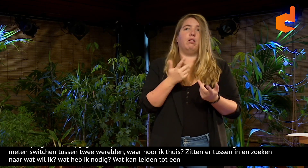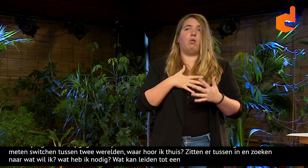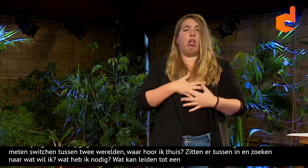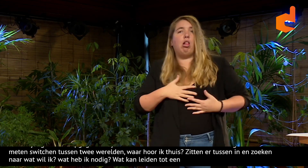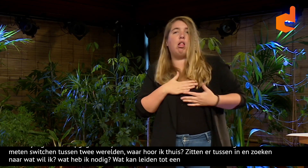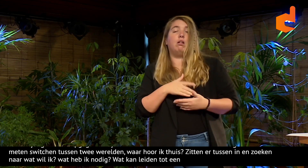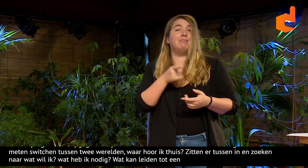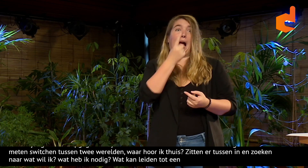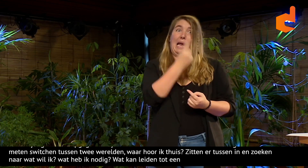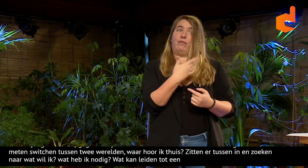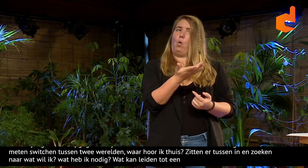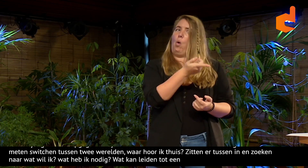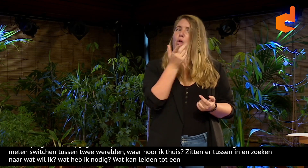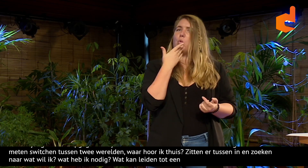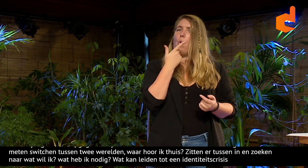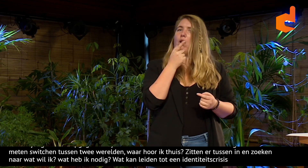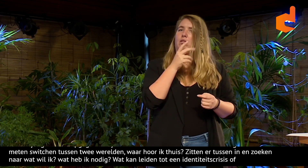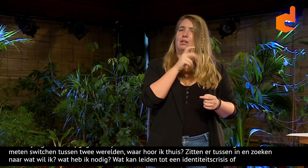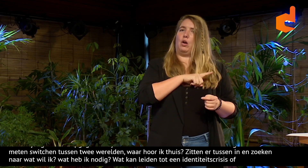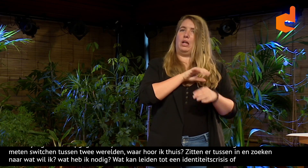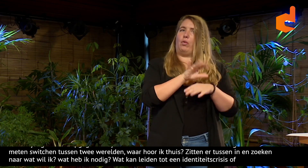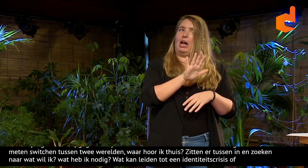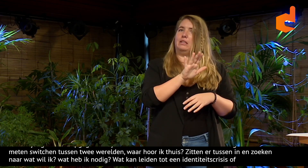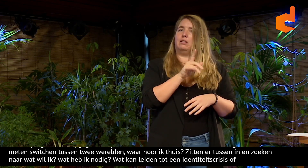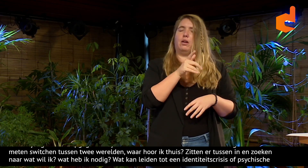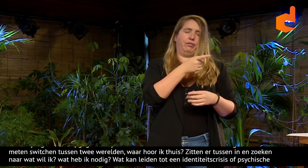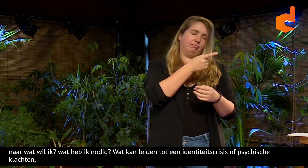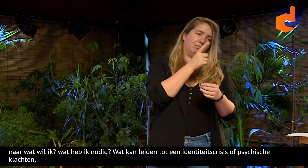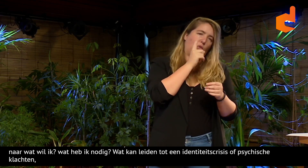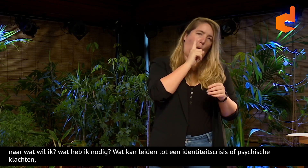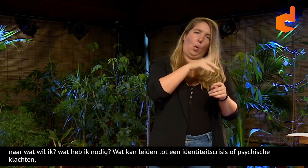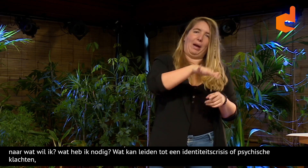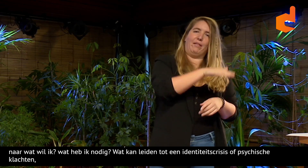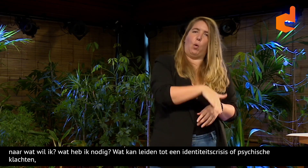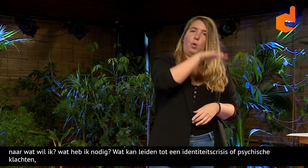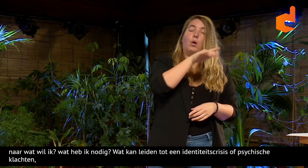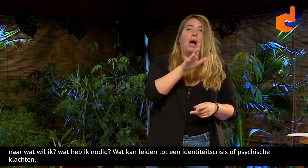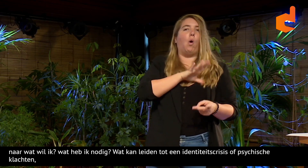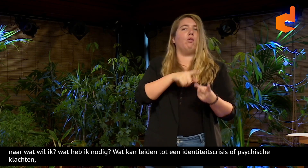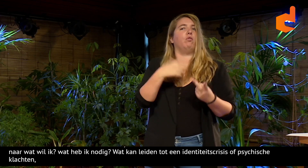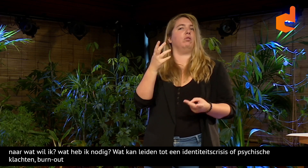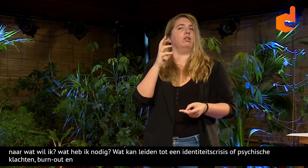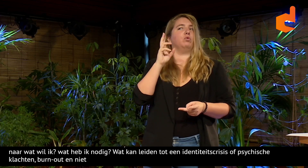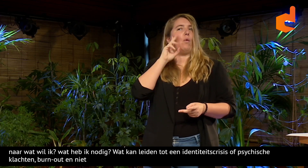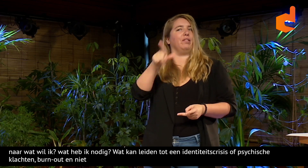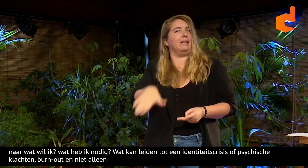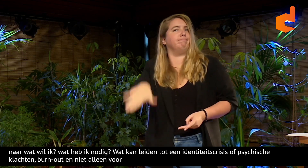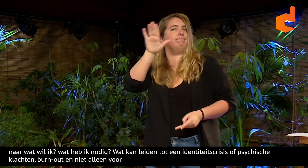Of ook psychische klachten. Een burn-out. En niet alleen maar voor jongeren die